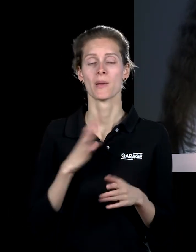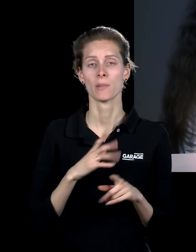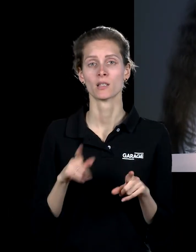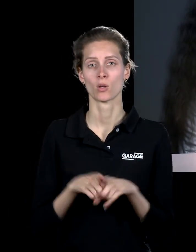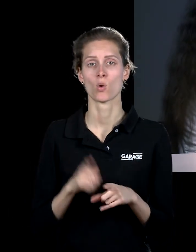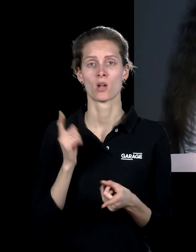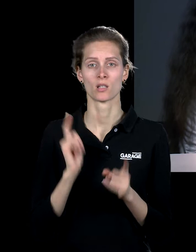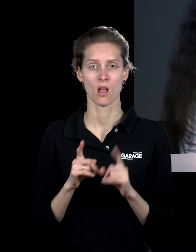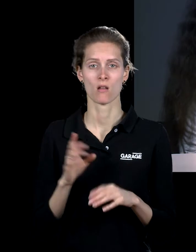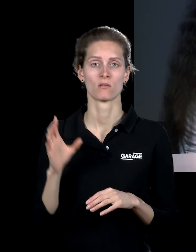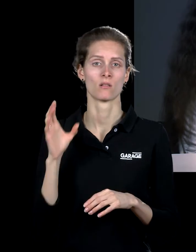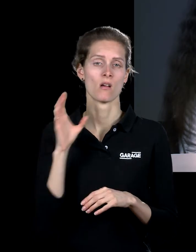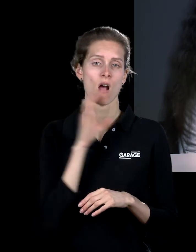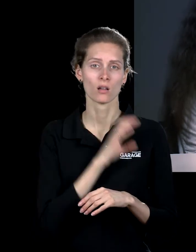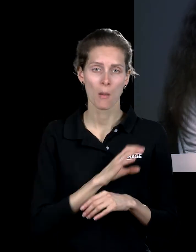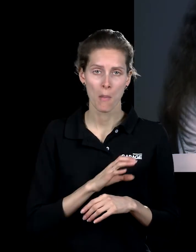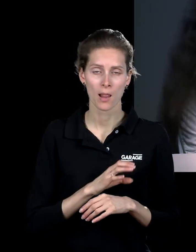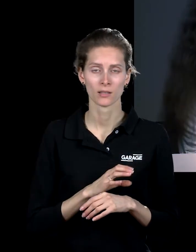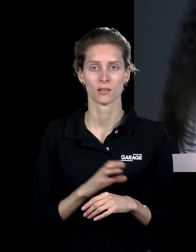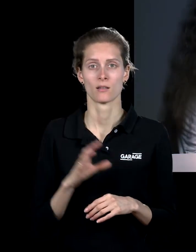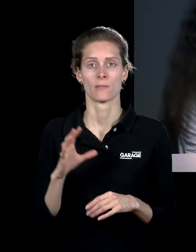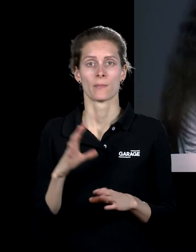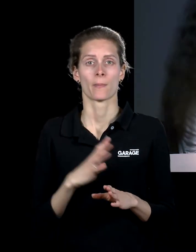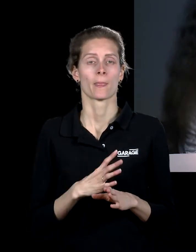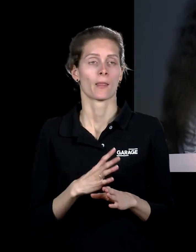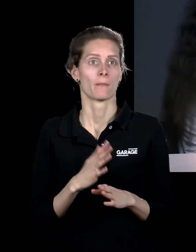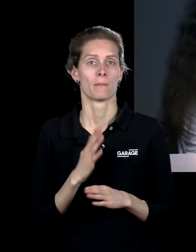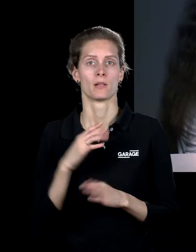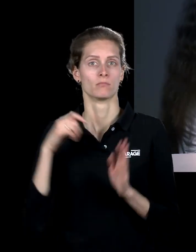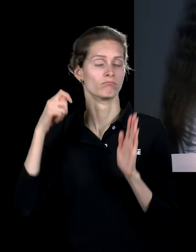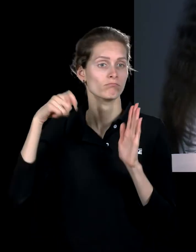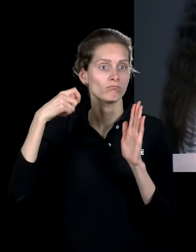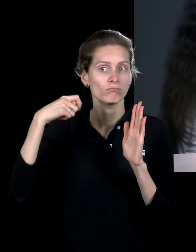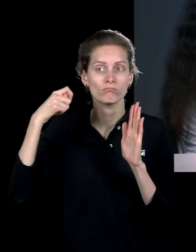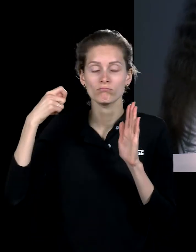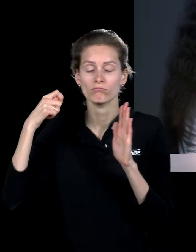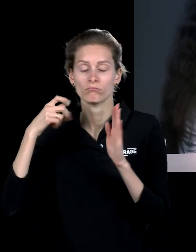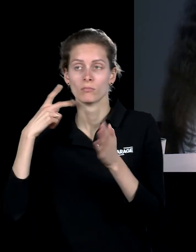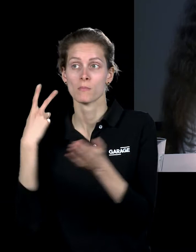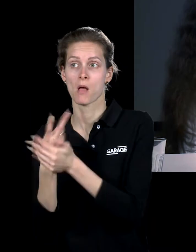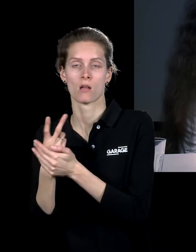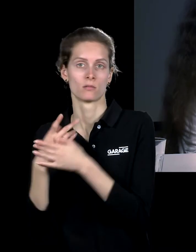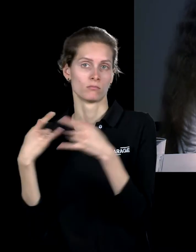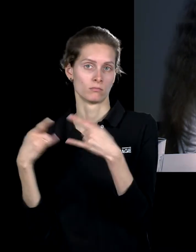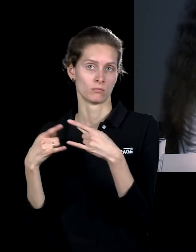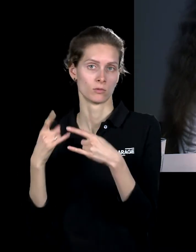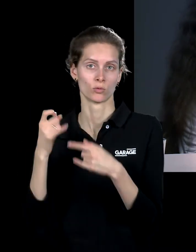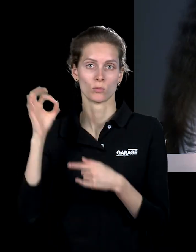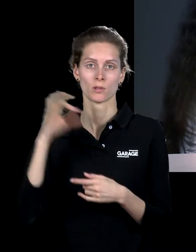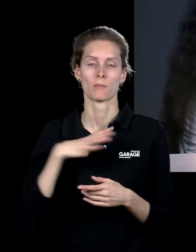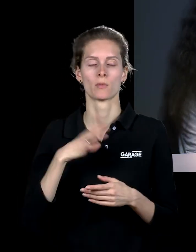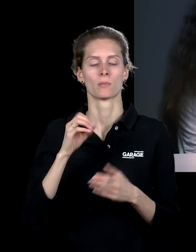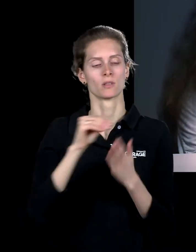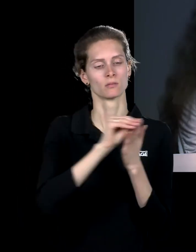ограбление, про него вышло, которое чуть ли не в прямом эфире транслировали по телевидению действия полиции. Потом про это вышла